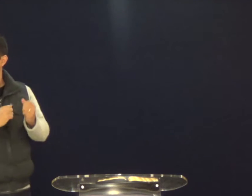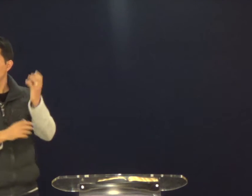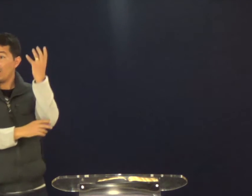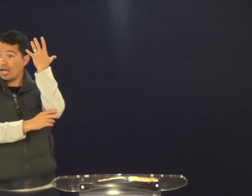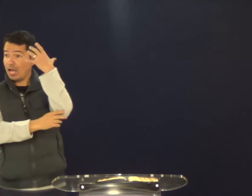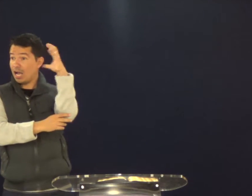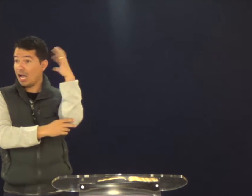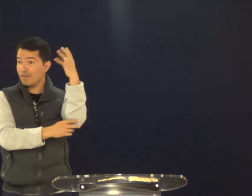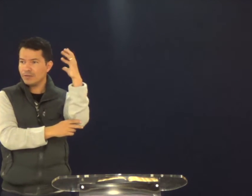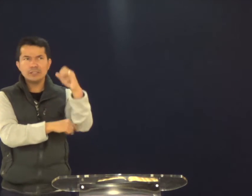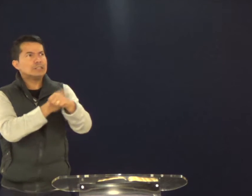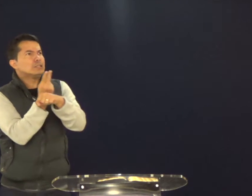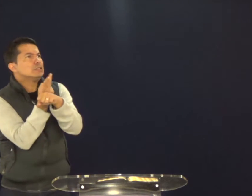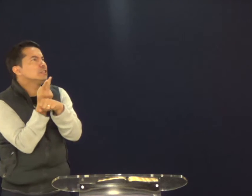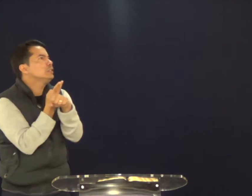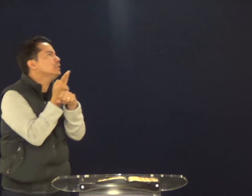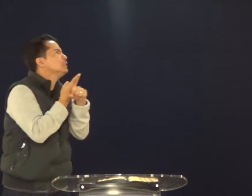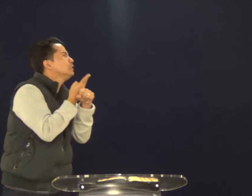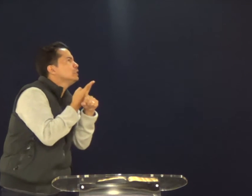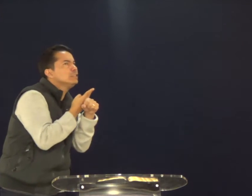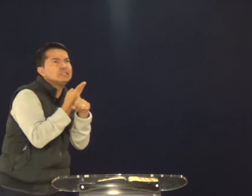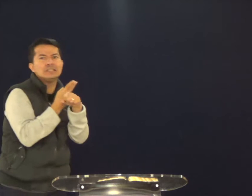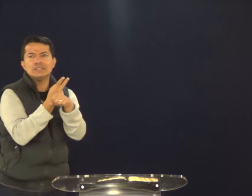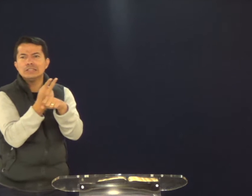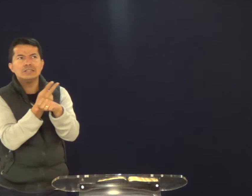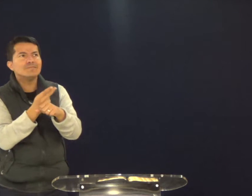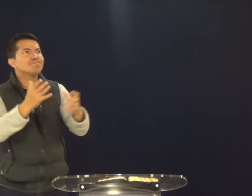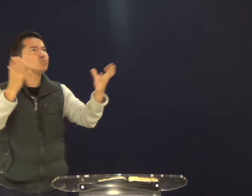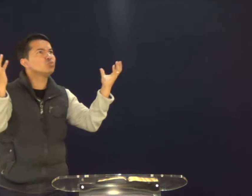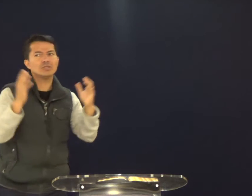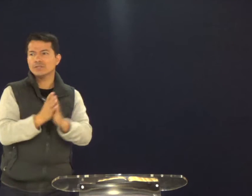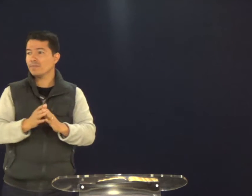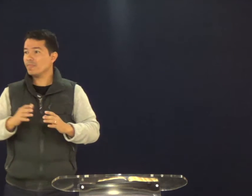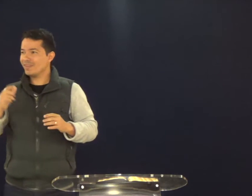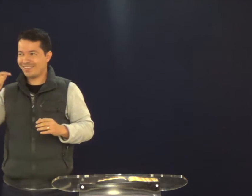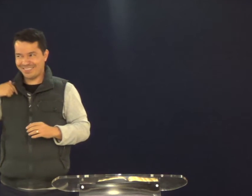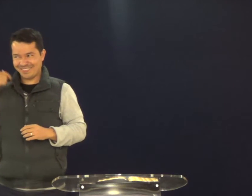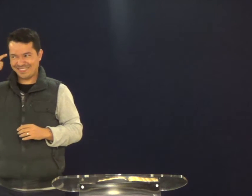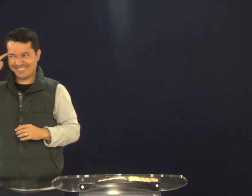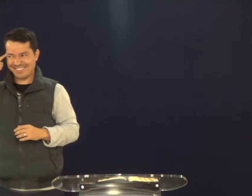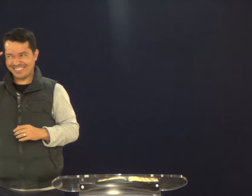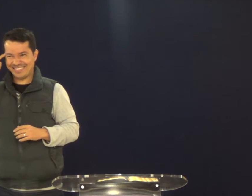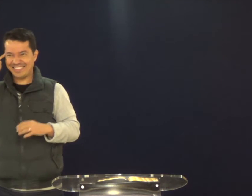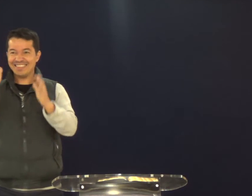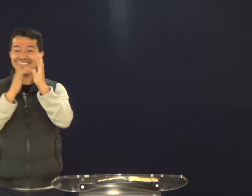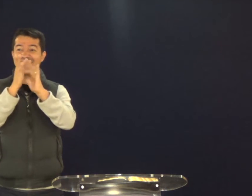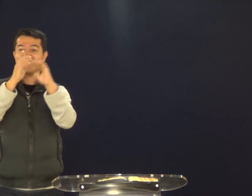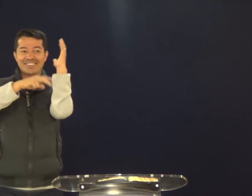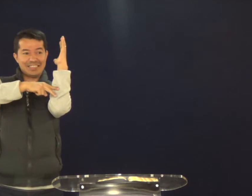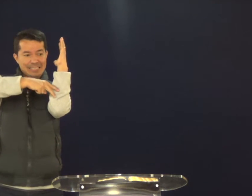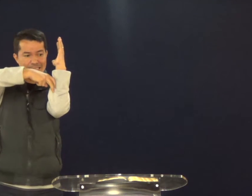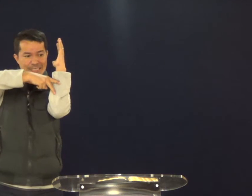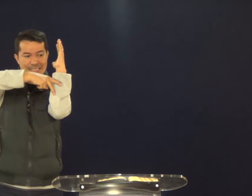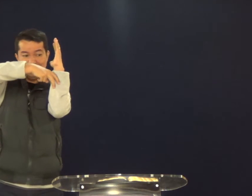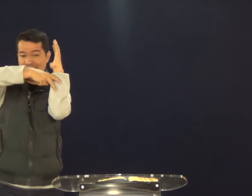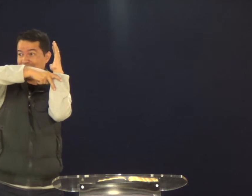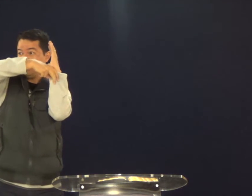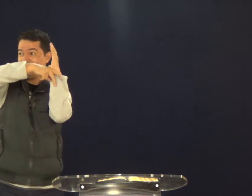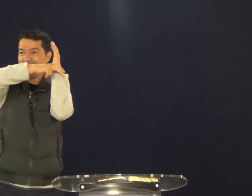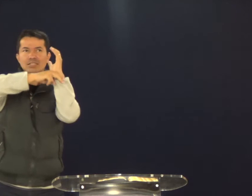vai até lá. E aquela árvore bonita. E ele procura fruto. Então, eu penso, o que Jesus fez? Eu acho